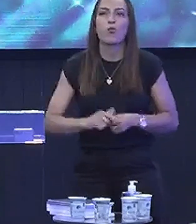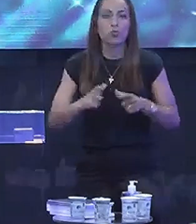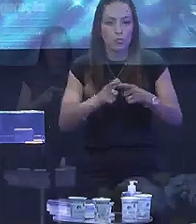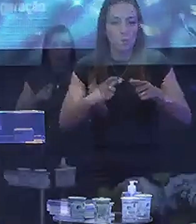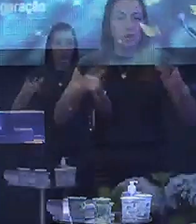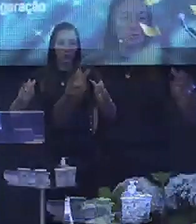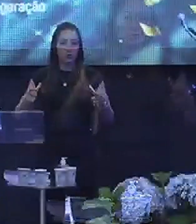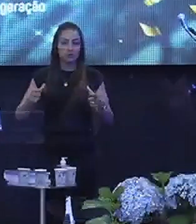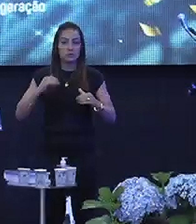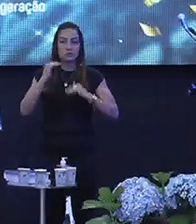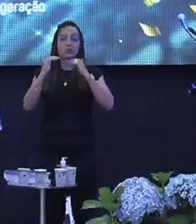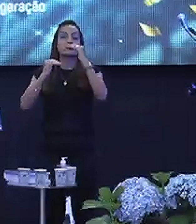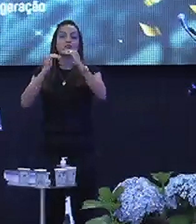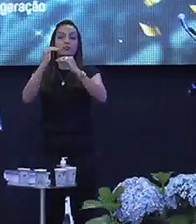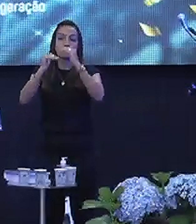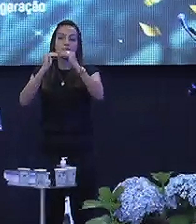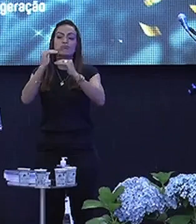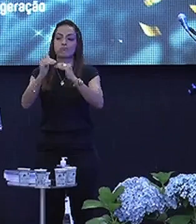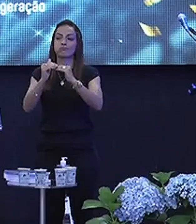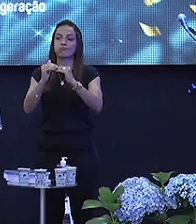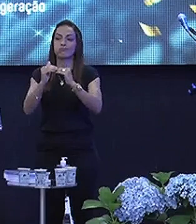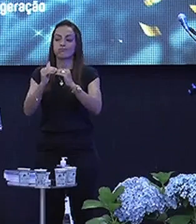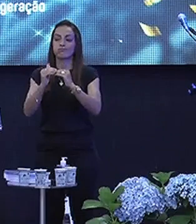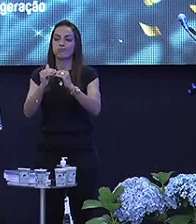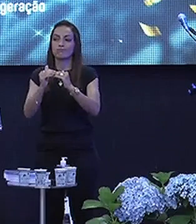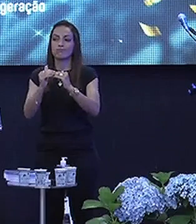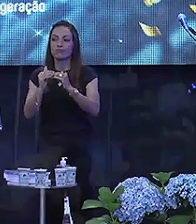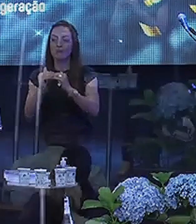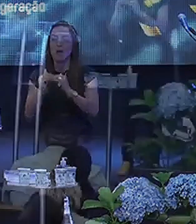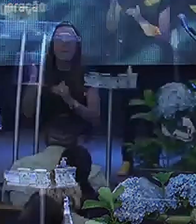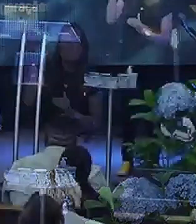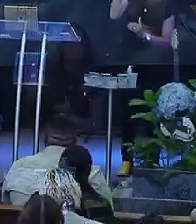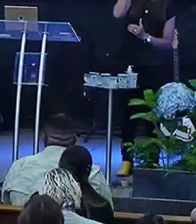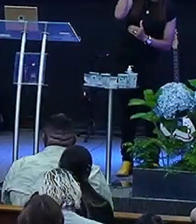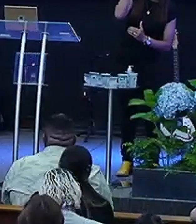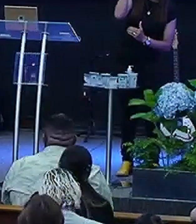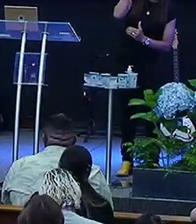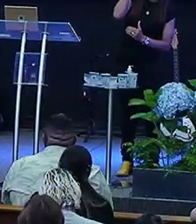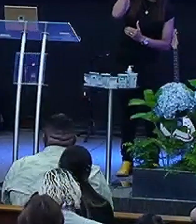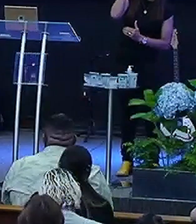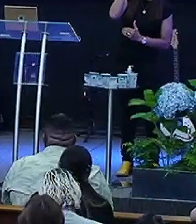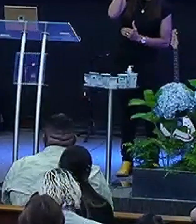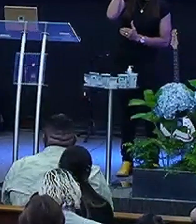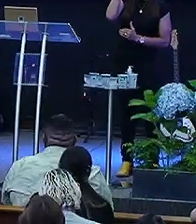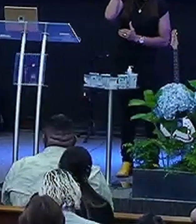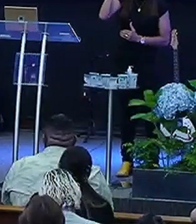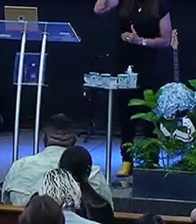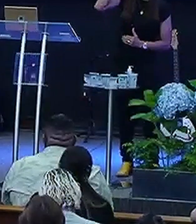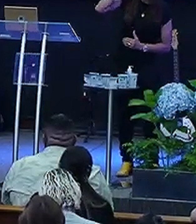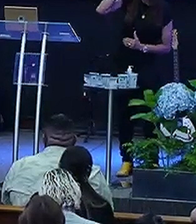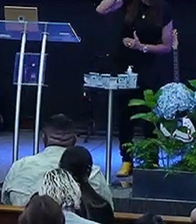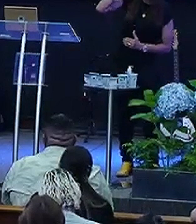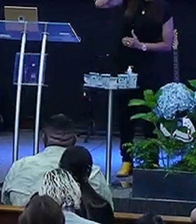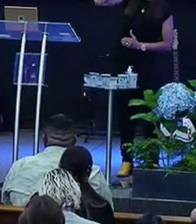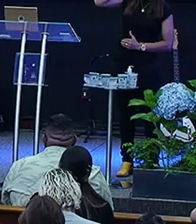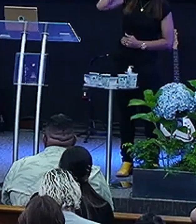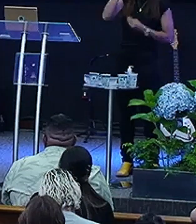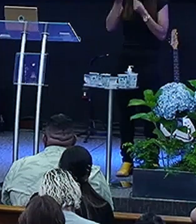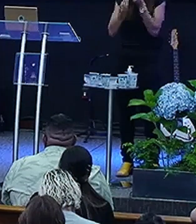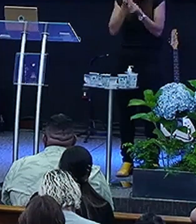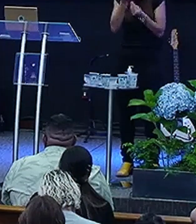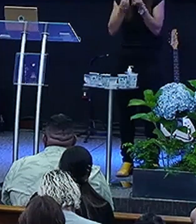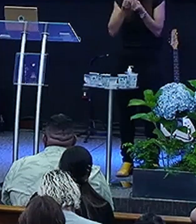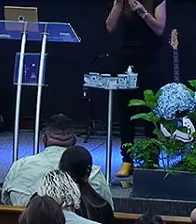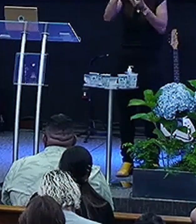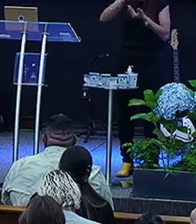maiores processos De maturidade É entender Como Deus